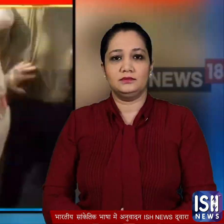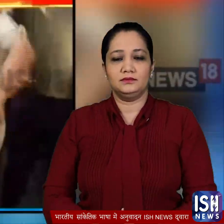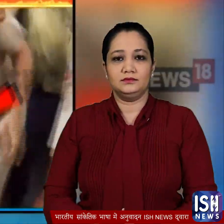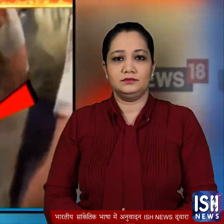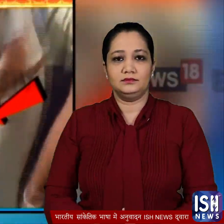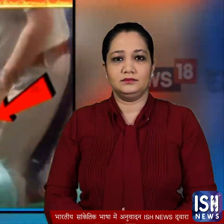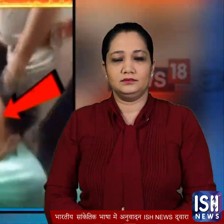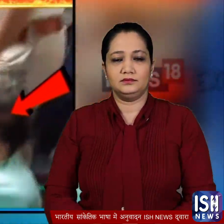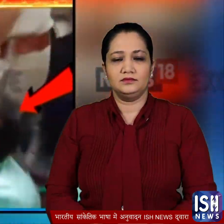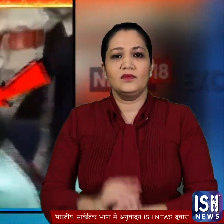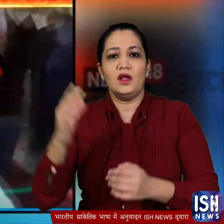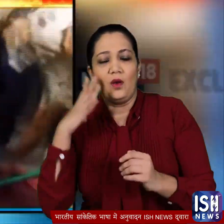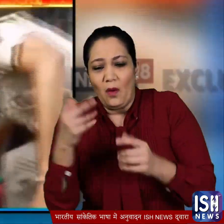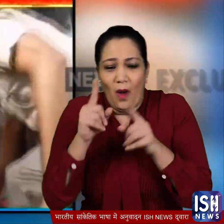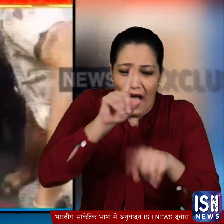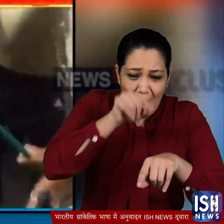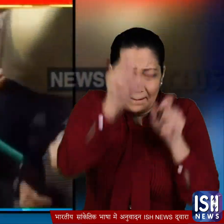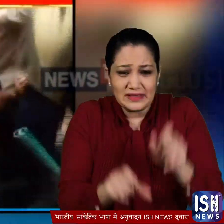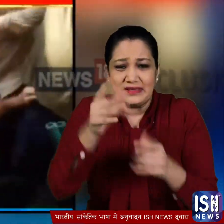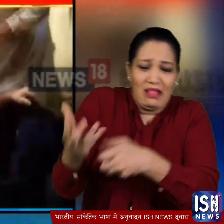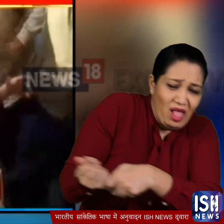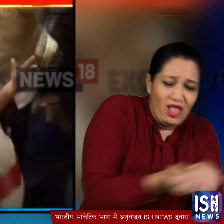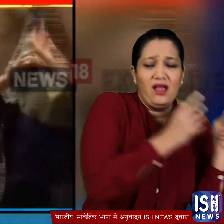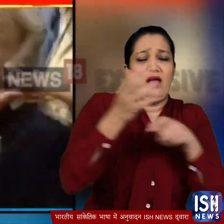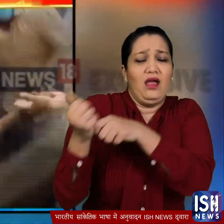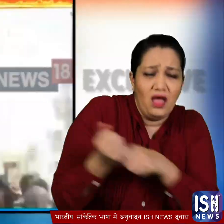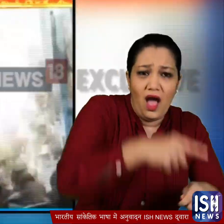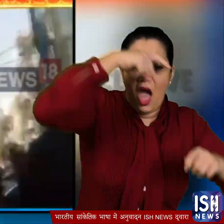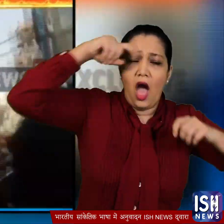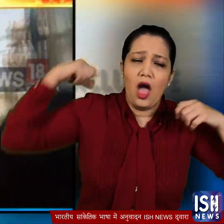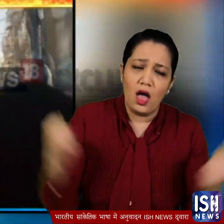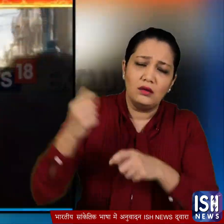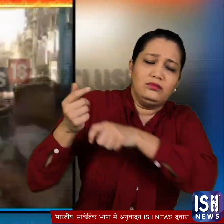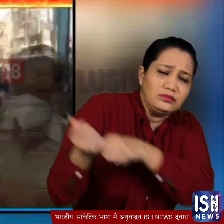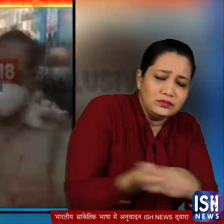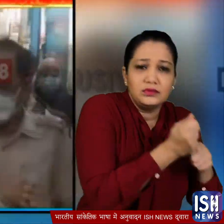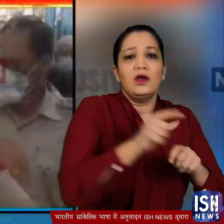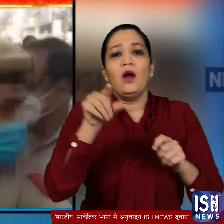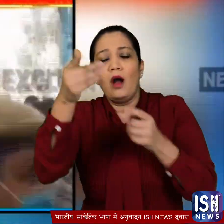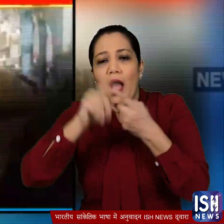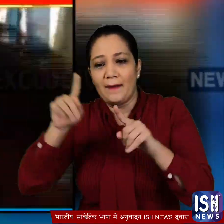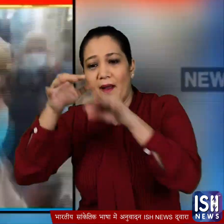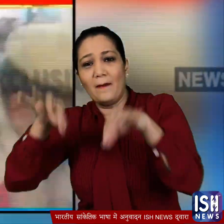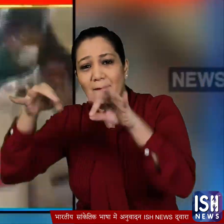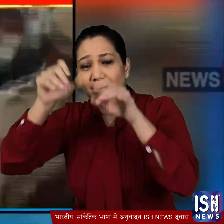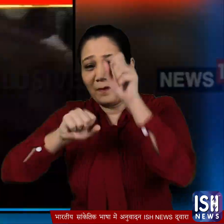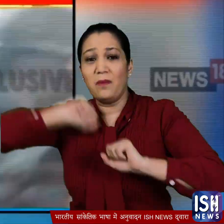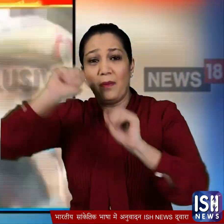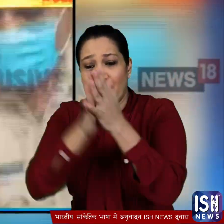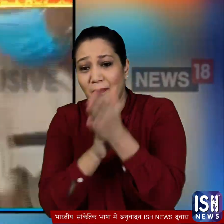एक-एक प्रदर्शनकारी को उठाने के लिए पुलिस वाले मशक्कत करते दिखे तब तक गाड़ी के एक दरवाजे के पास से प्रदर्शनकारीयों को हटाय जा चुका था जहांसे